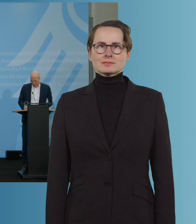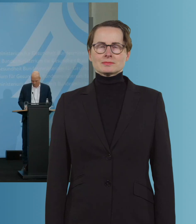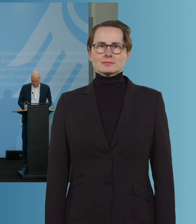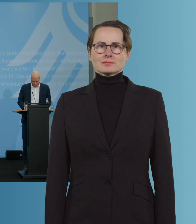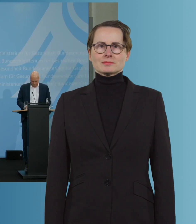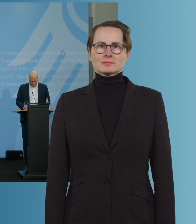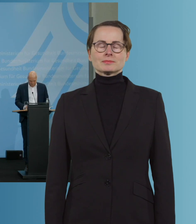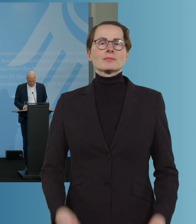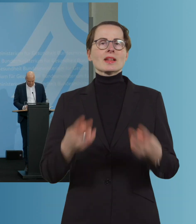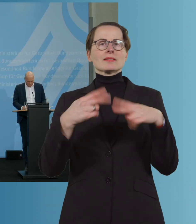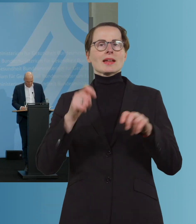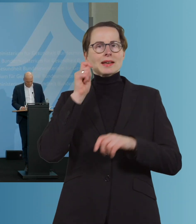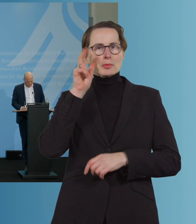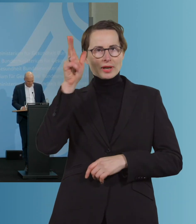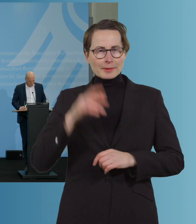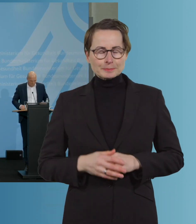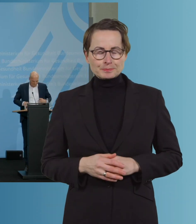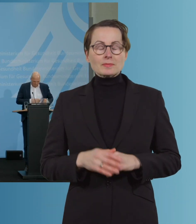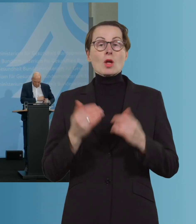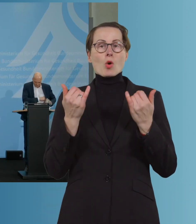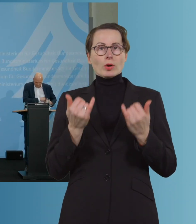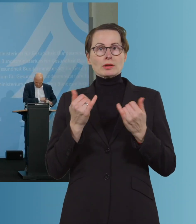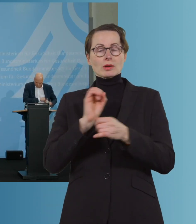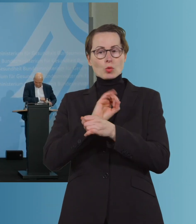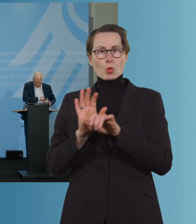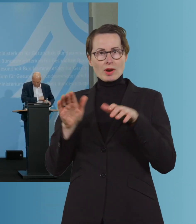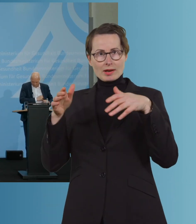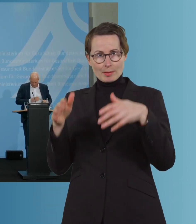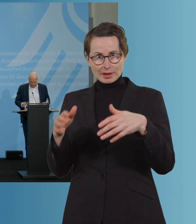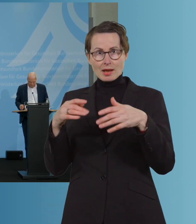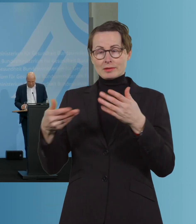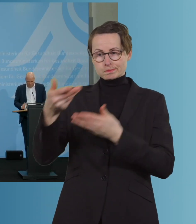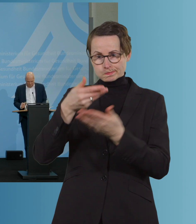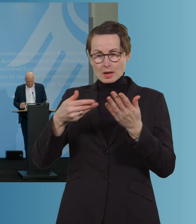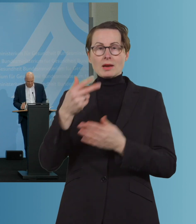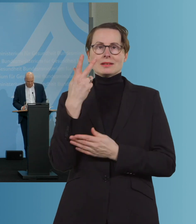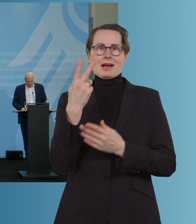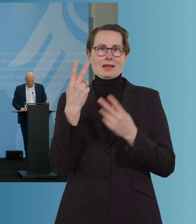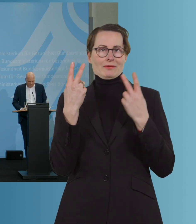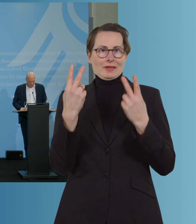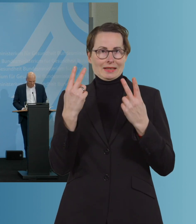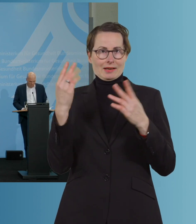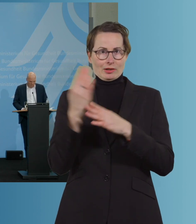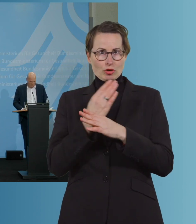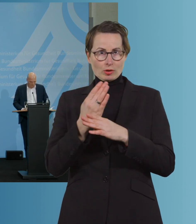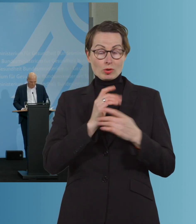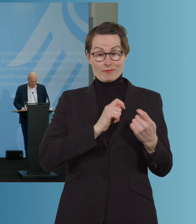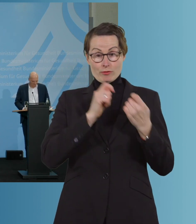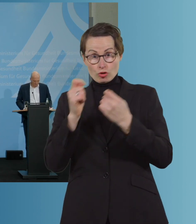Ja, meine sehr geehrten Damen und Herren, wir haben heute im Corona-Kabinett drei wichtige Entscheidungen auf Vorschlag des Bundesministeriums für Gesundheit